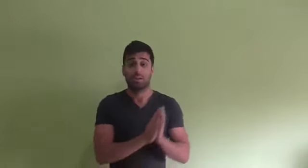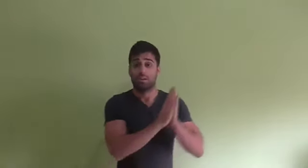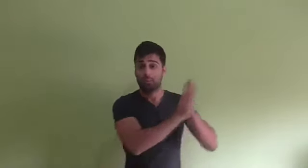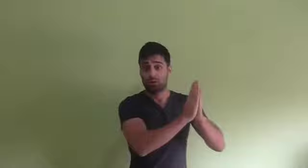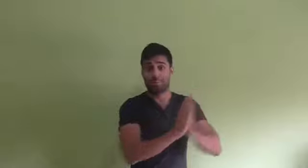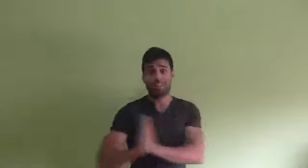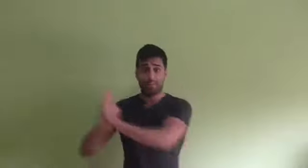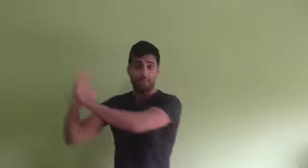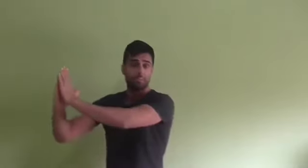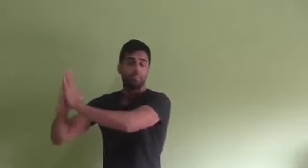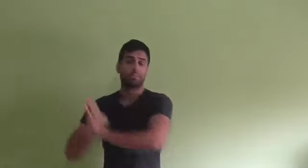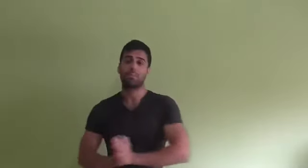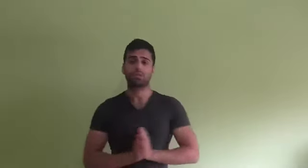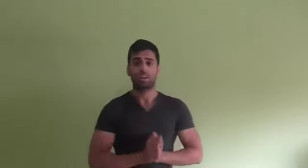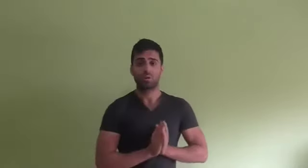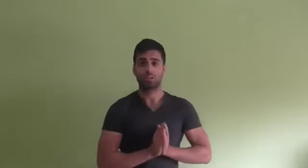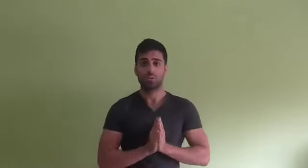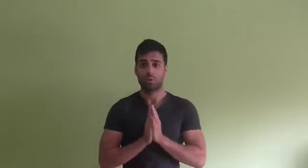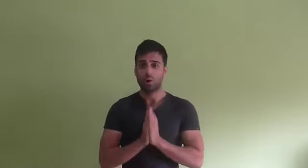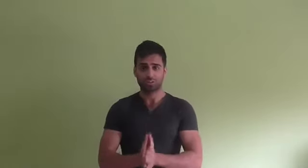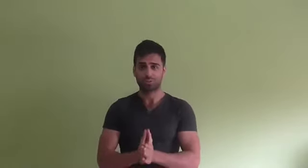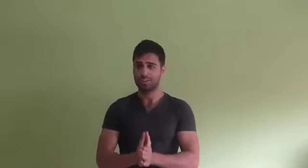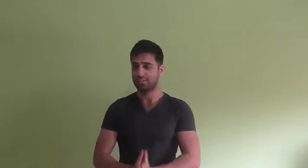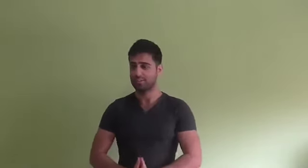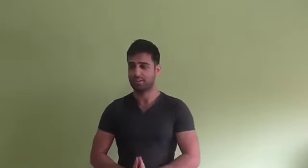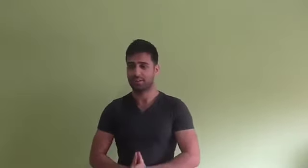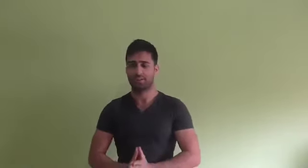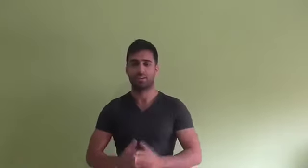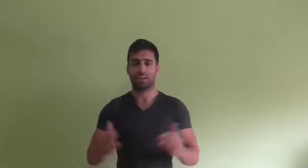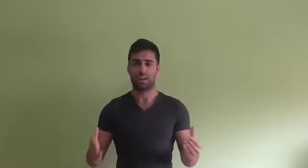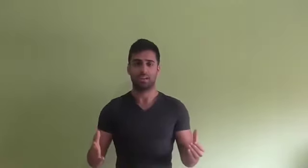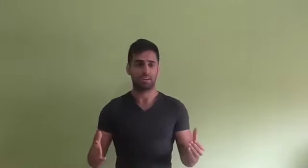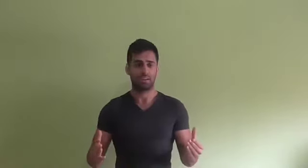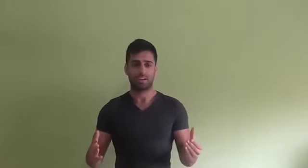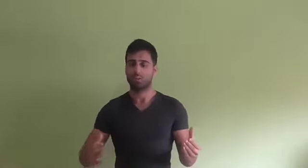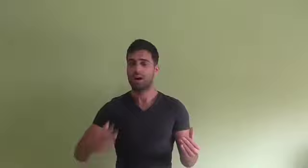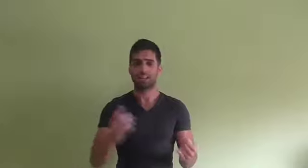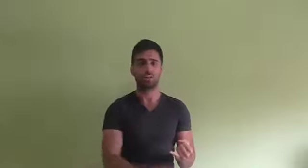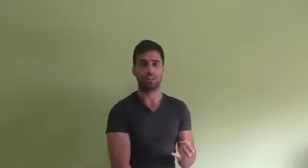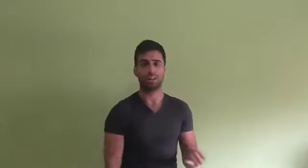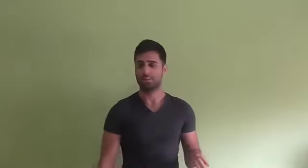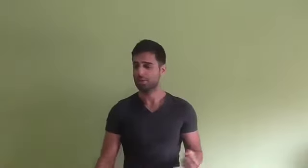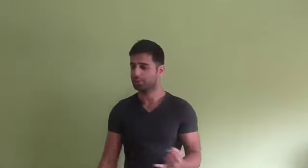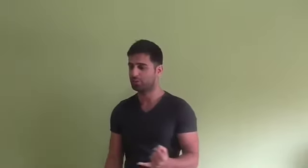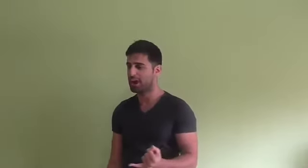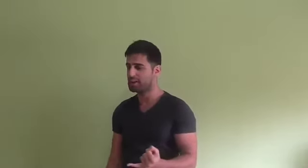Por otra parte, también tenemos al ejecutivo de Wall Street, que es un hardcore del crecimiento personal,